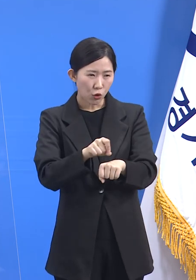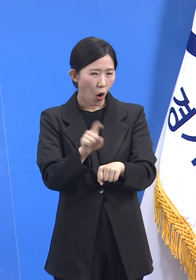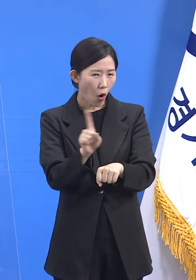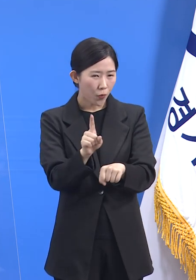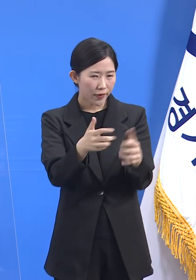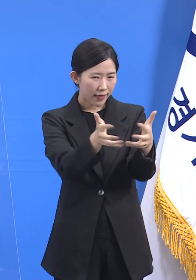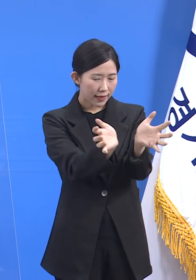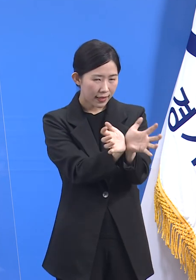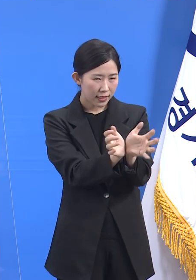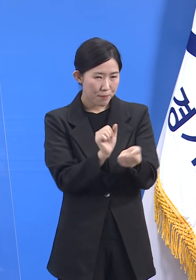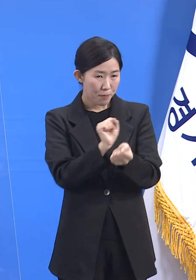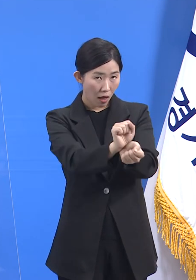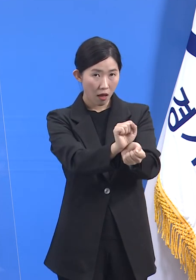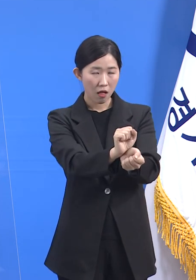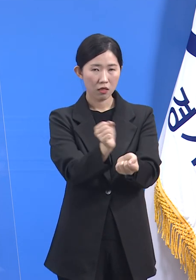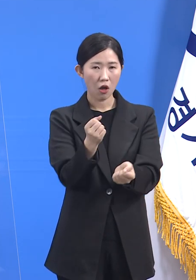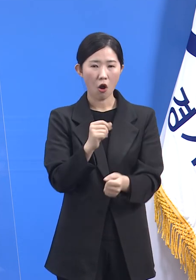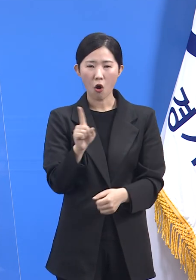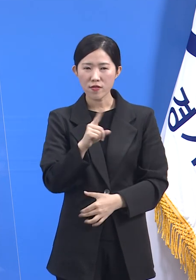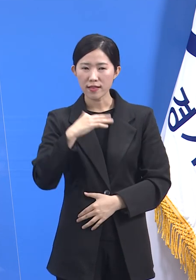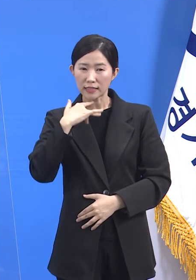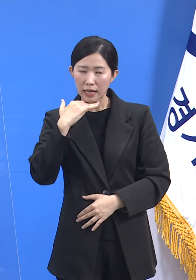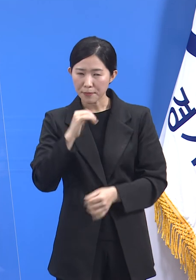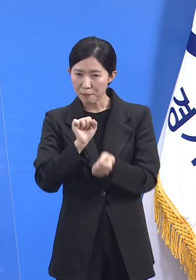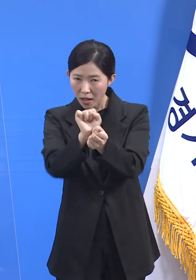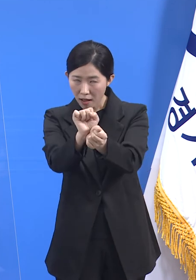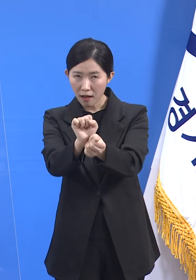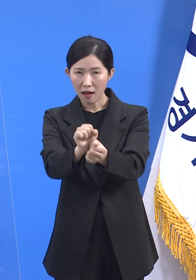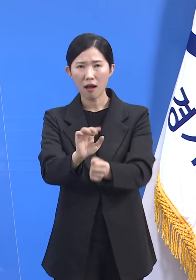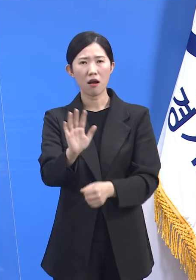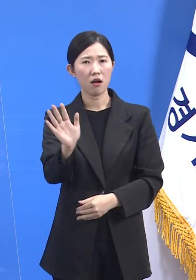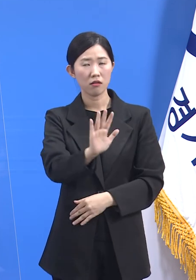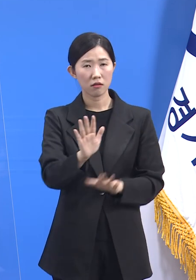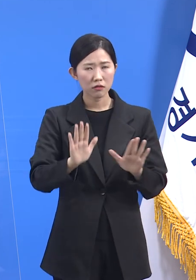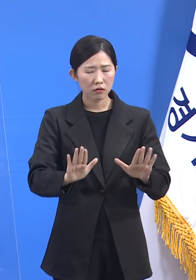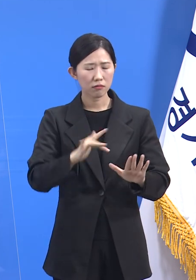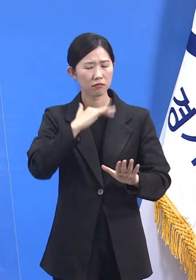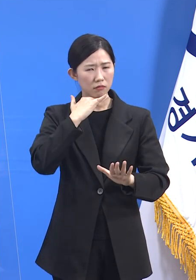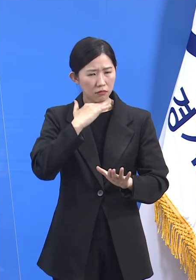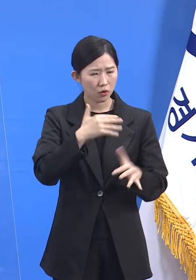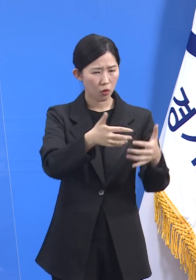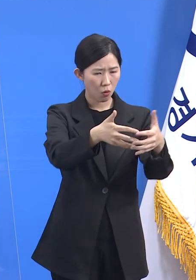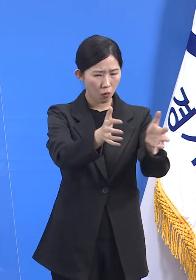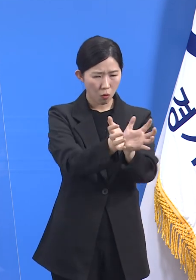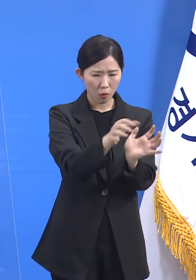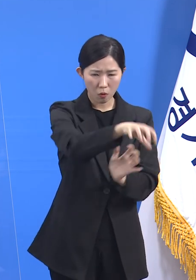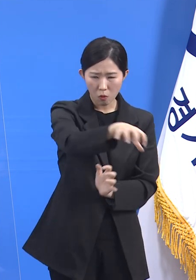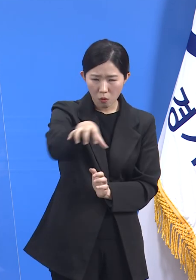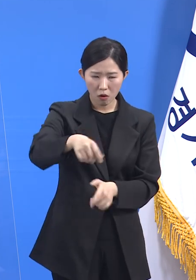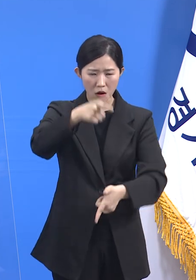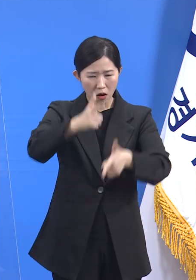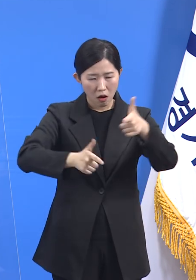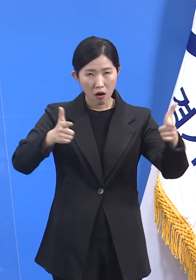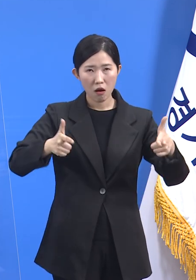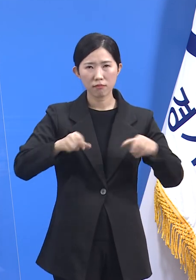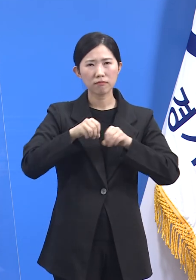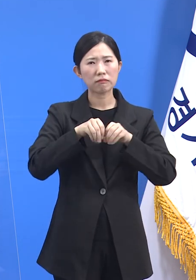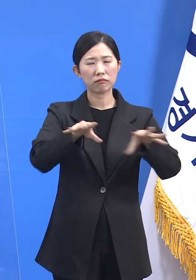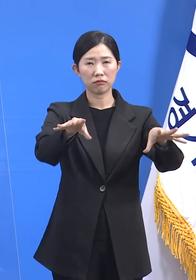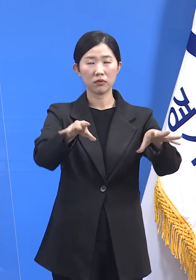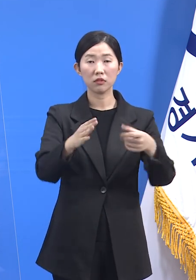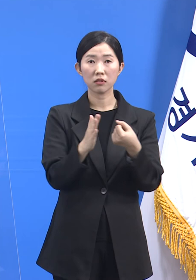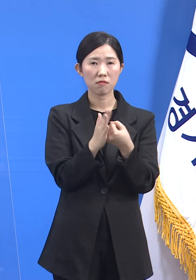집중되지 않고 전반적으로 확산되고 있음을 알 수 있습니다. 따라서 특정한 영역에 시선이